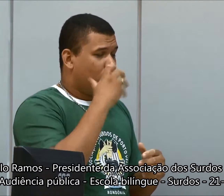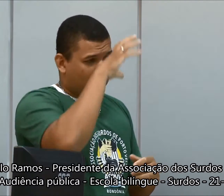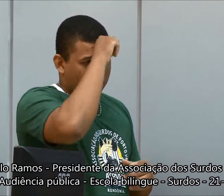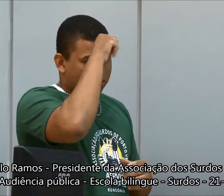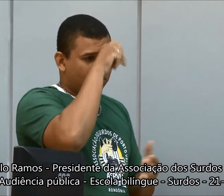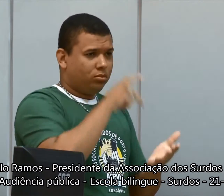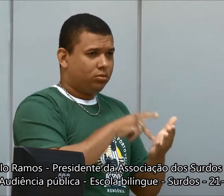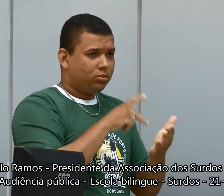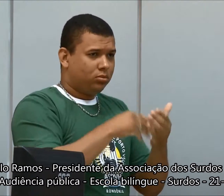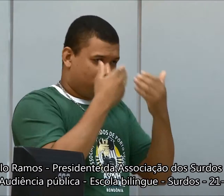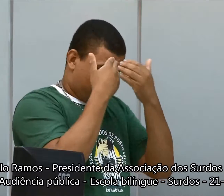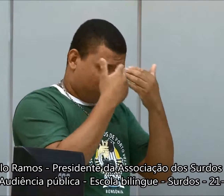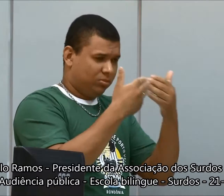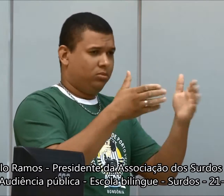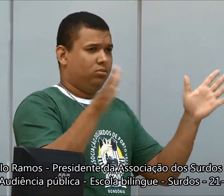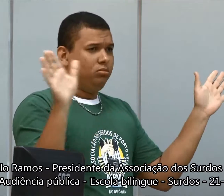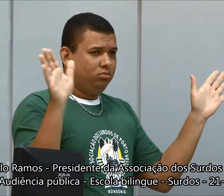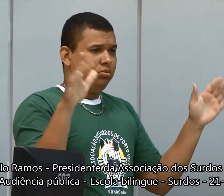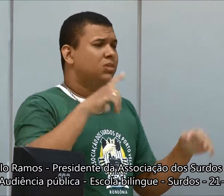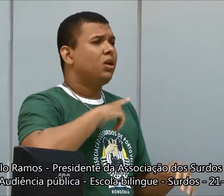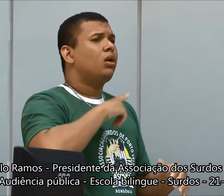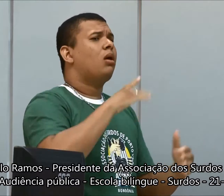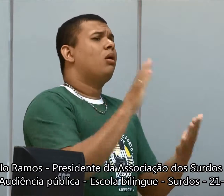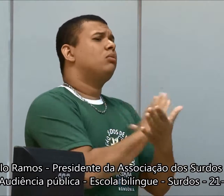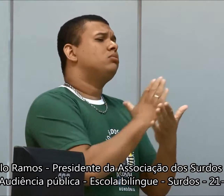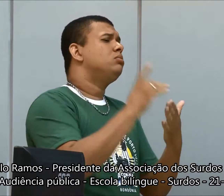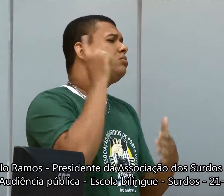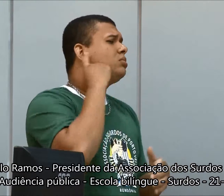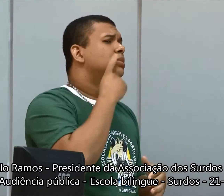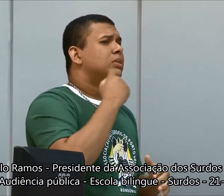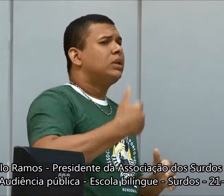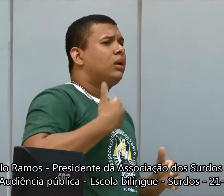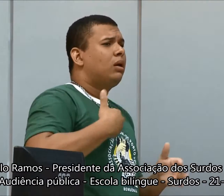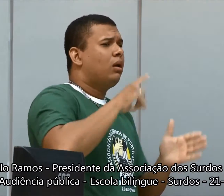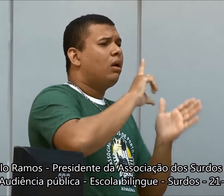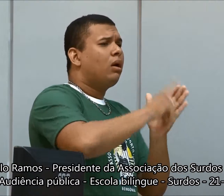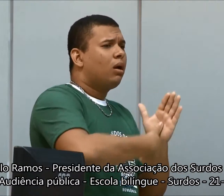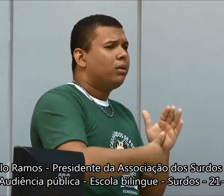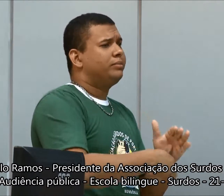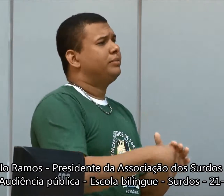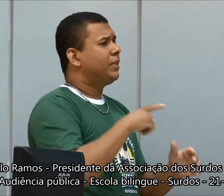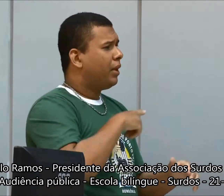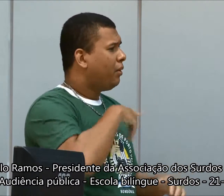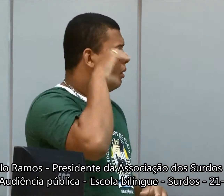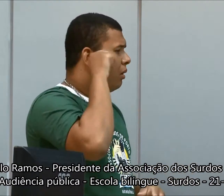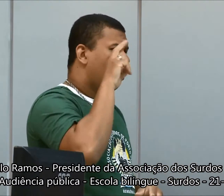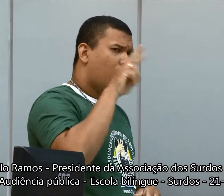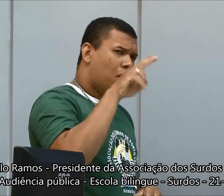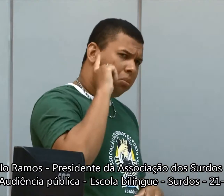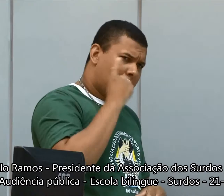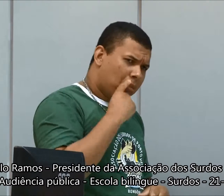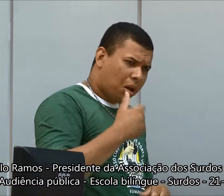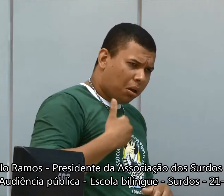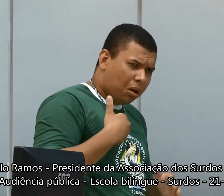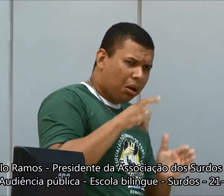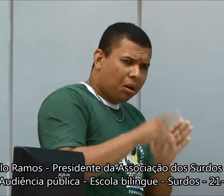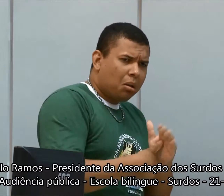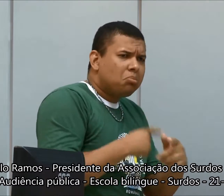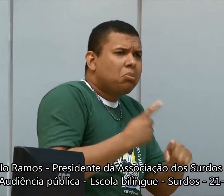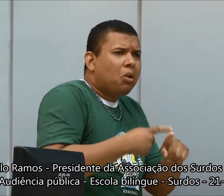dentro da escola, e essas crianças precisam aprender de verdade. Alguns surdos já estão com a idade atrasada, Nossa, eu já